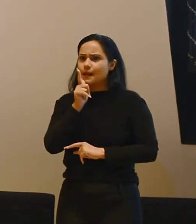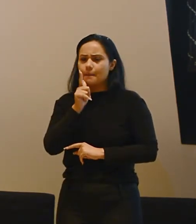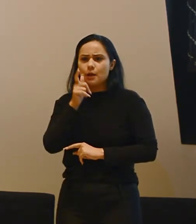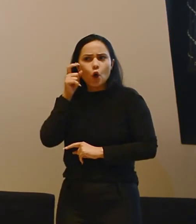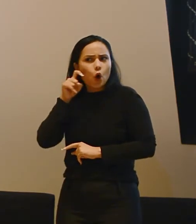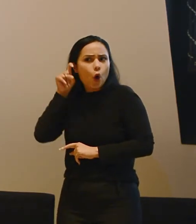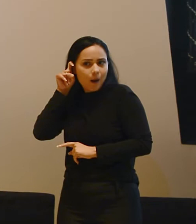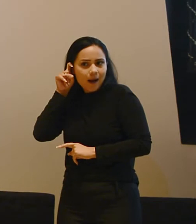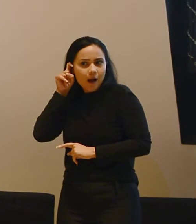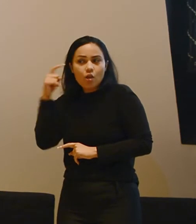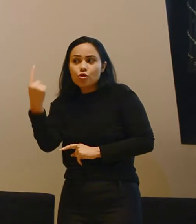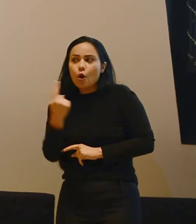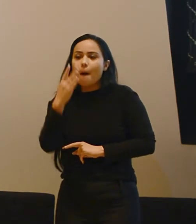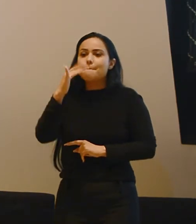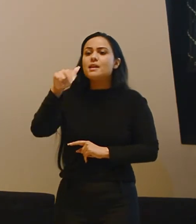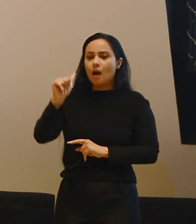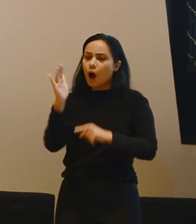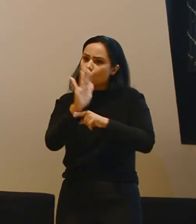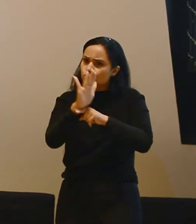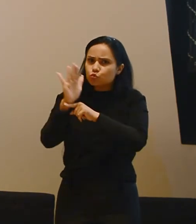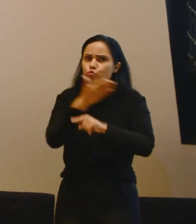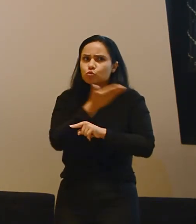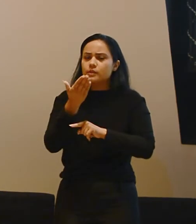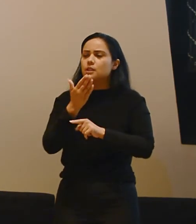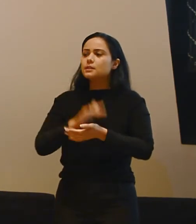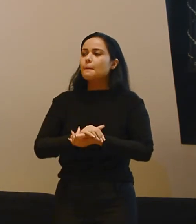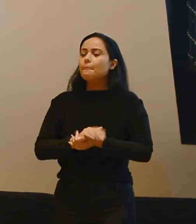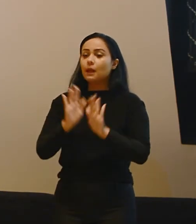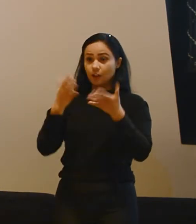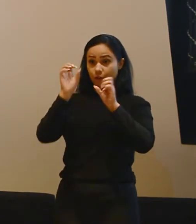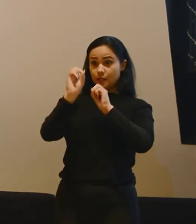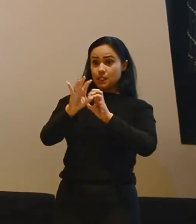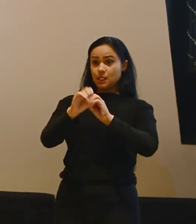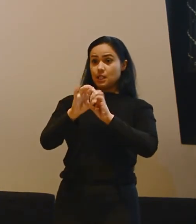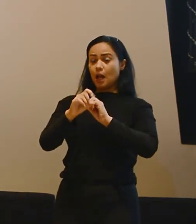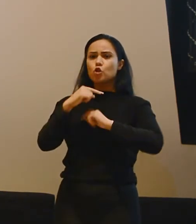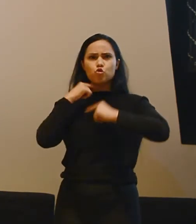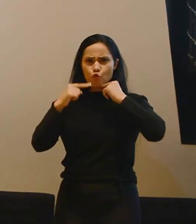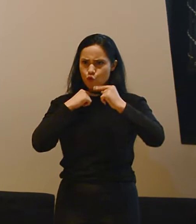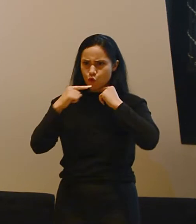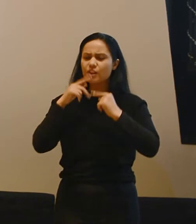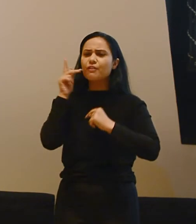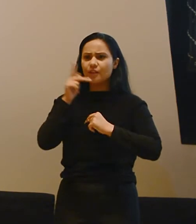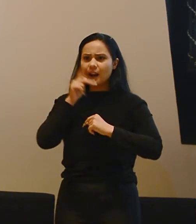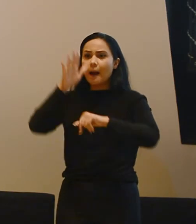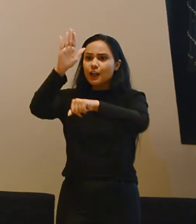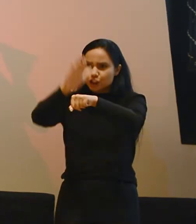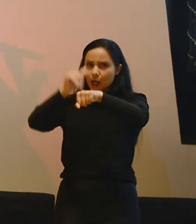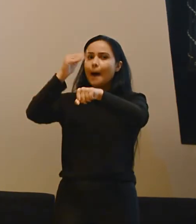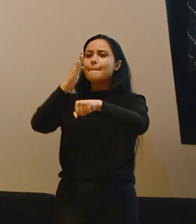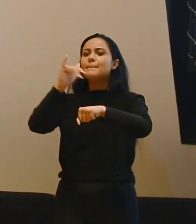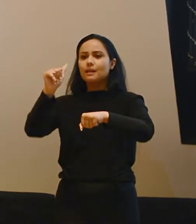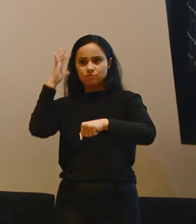auditivo, eu trouxe a Bia que ela vai ajudar vocês nisso, tá? Então ela vai ensinar. Qualquer dúvida, podem falar que a gente manda chamar a Bia